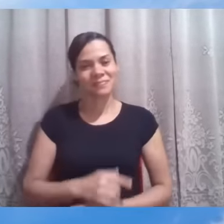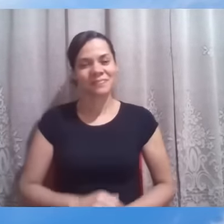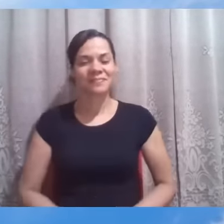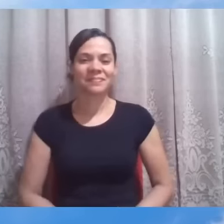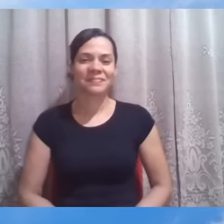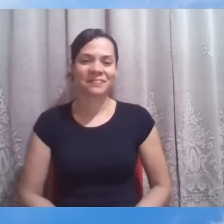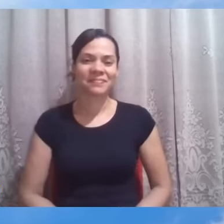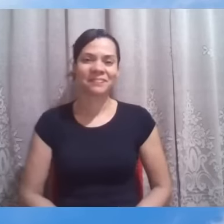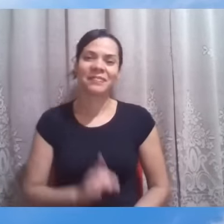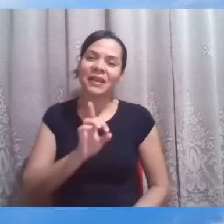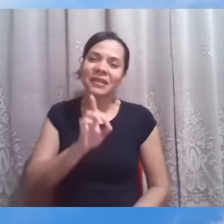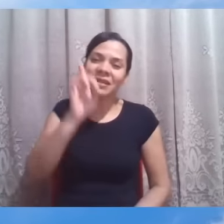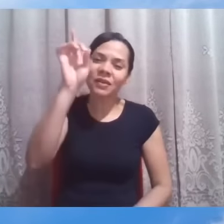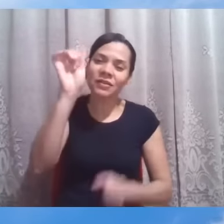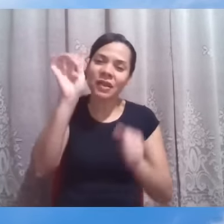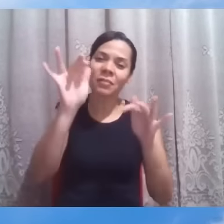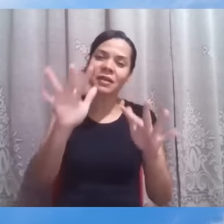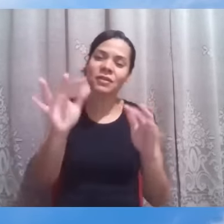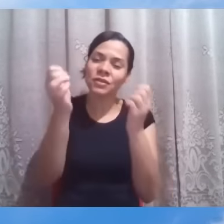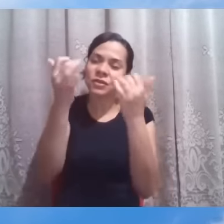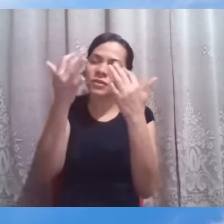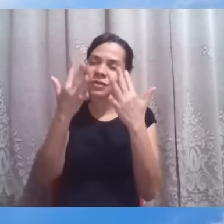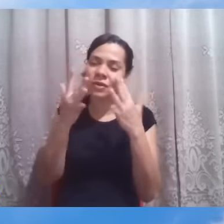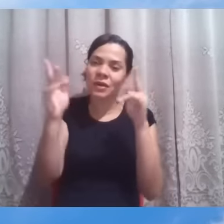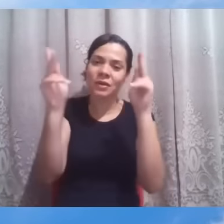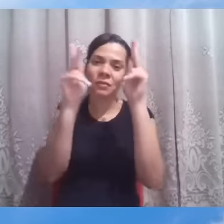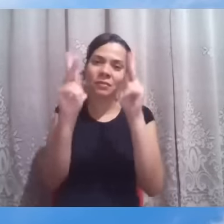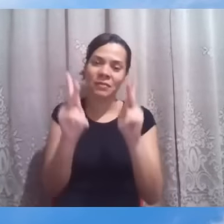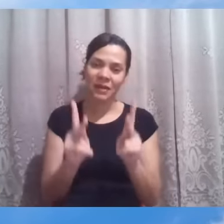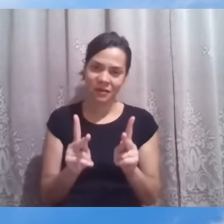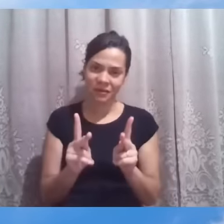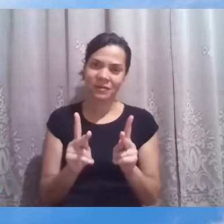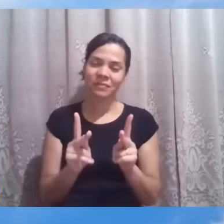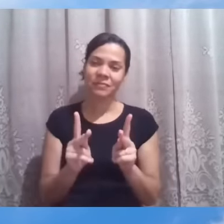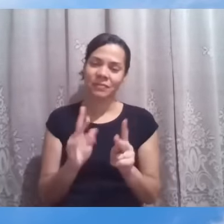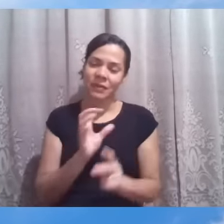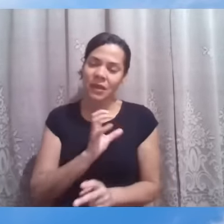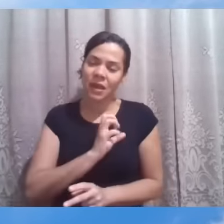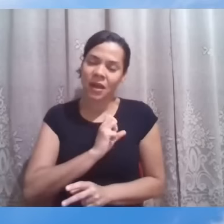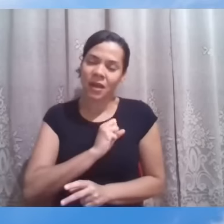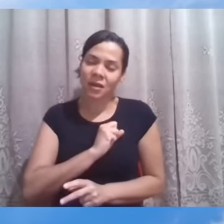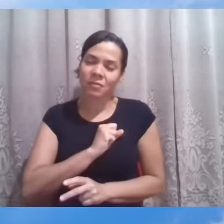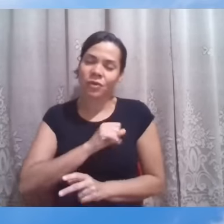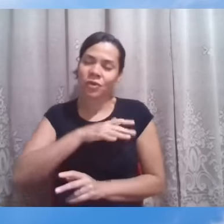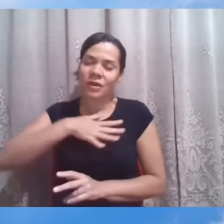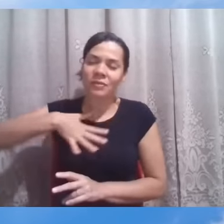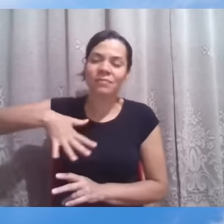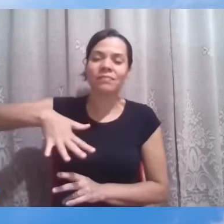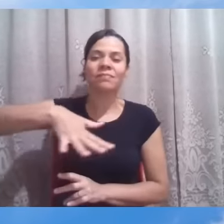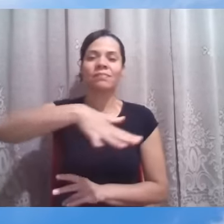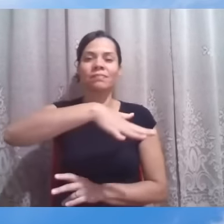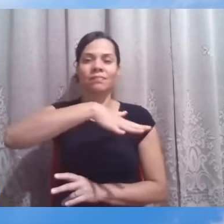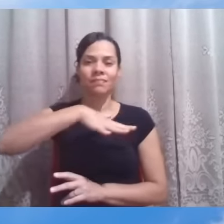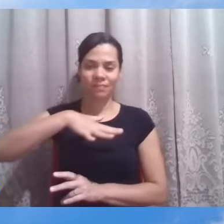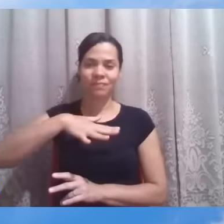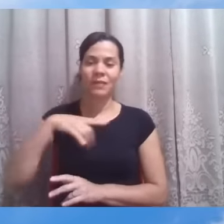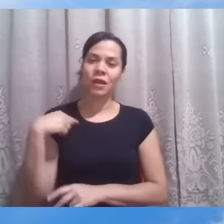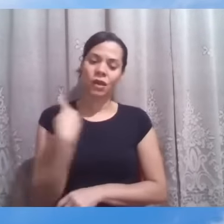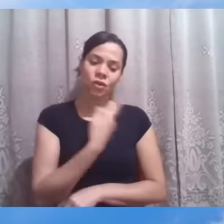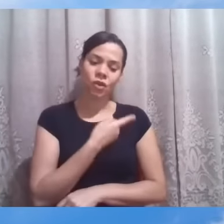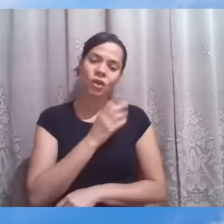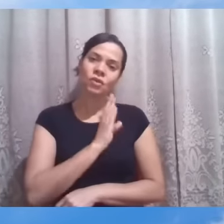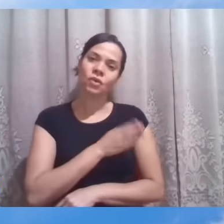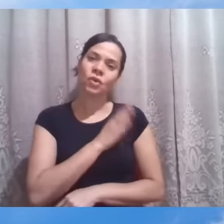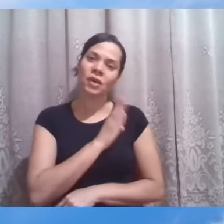Que Deus nos abençoe com a sua paz, que o seu amor nos envolva a todos e que os nossos corações